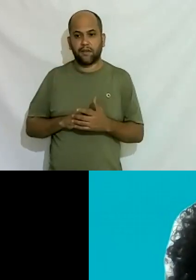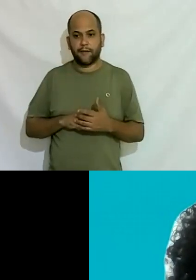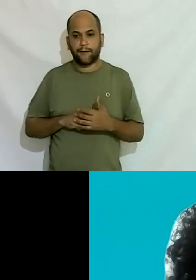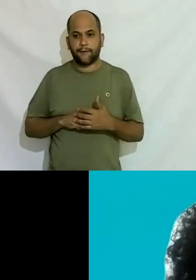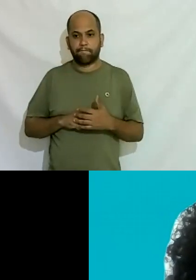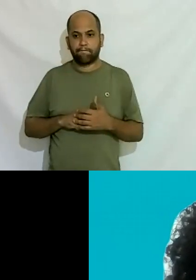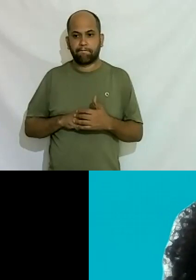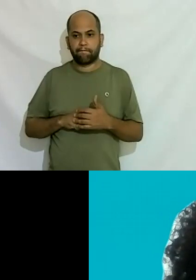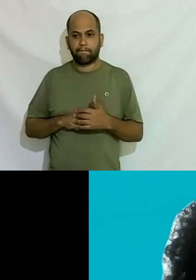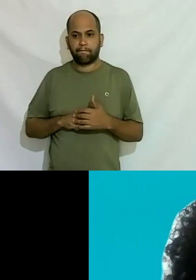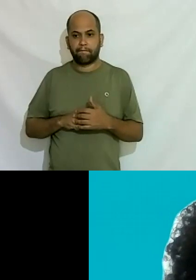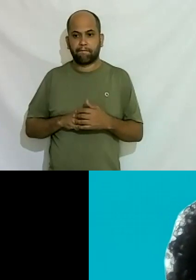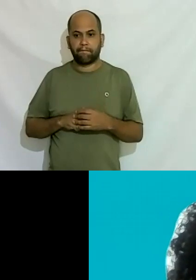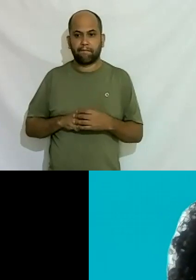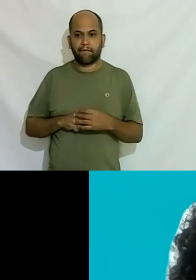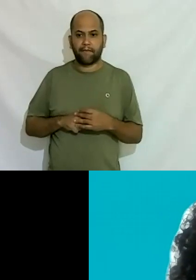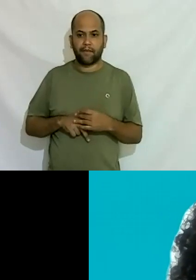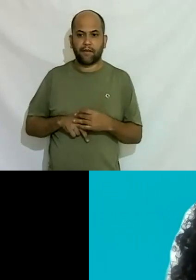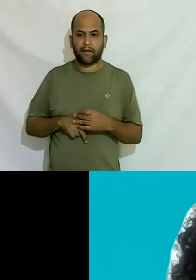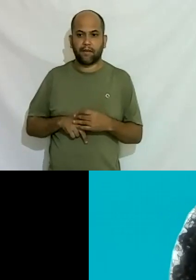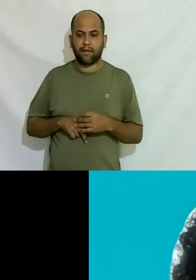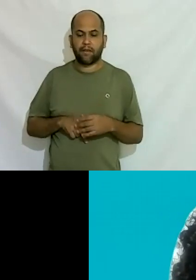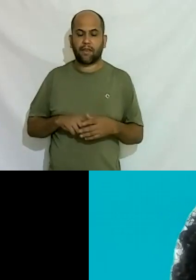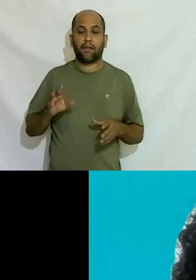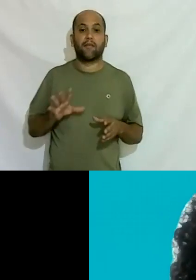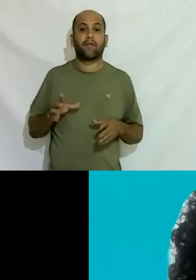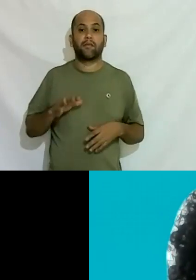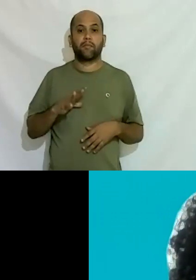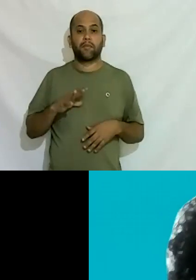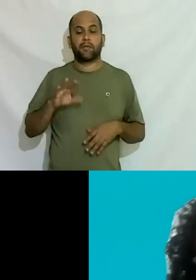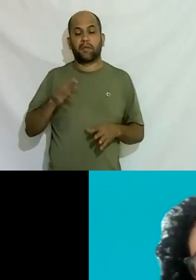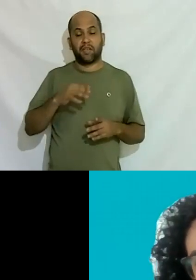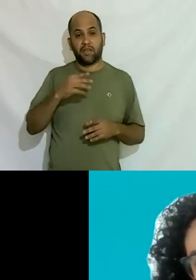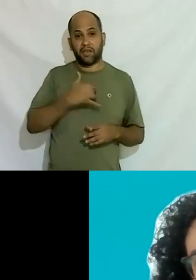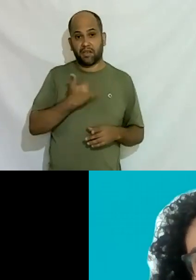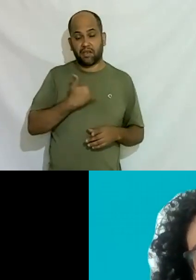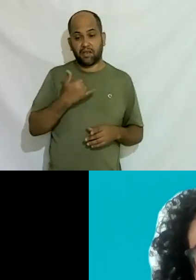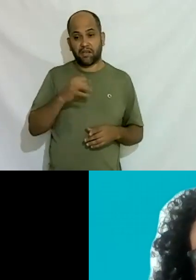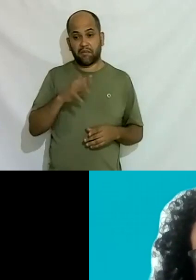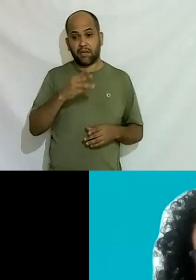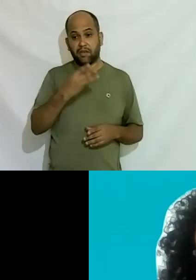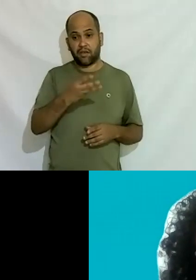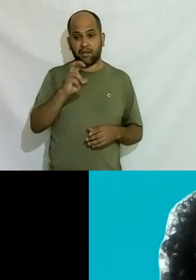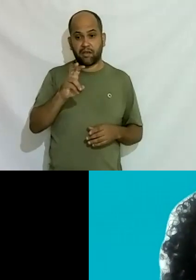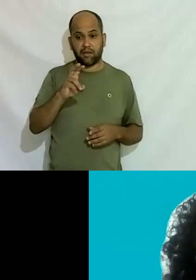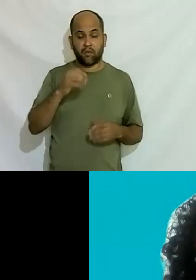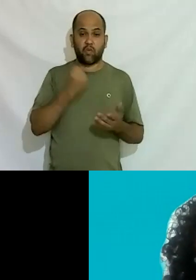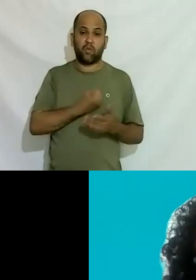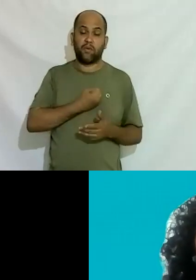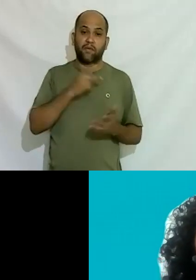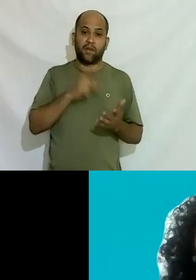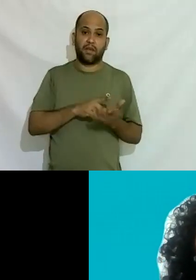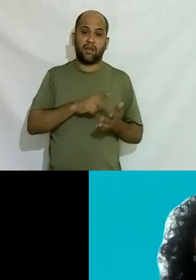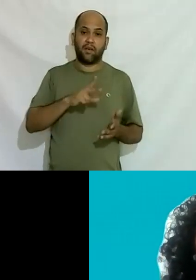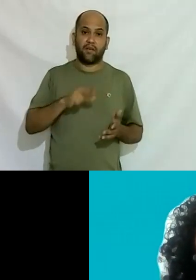você comentou o número de 35 média de idade de 35 anos esses números não são verdadeiros tá nem que